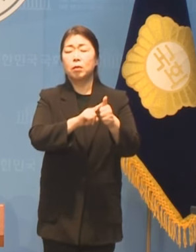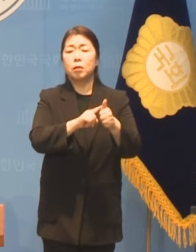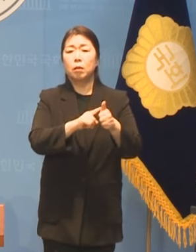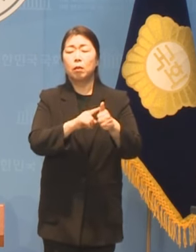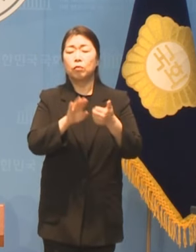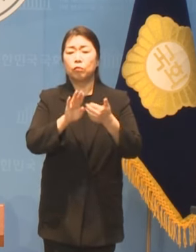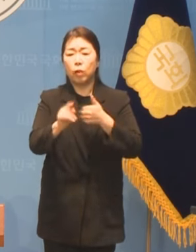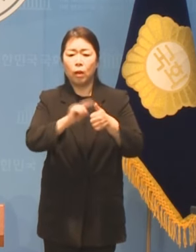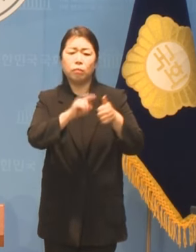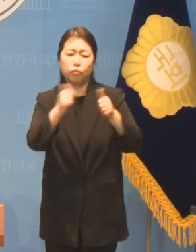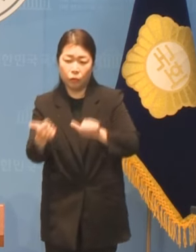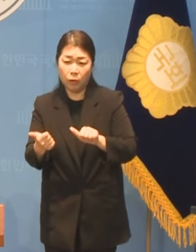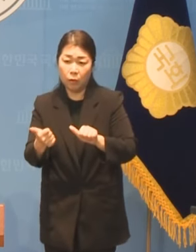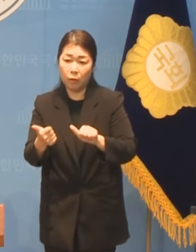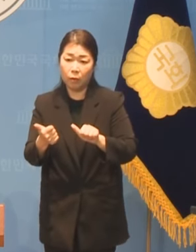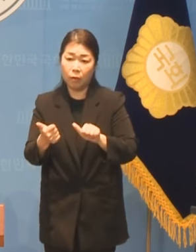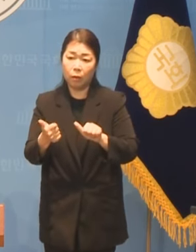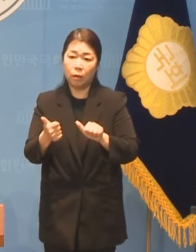절망했습니다